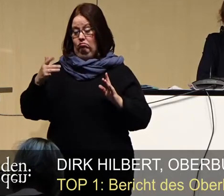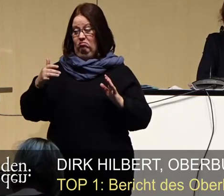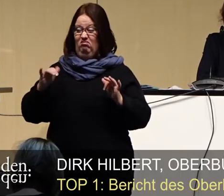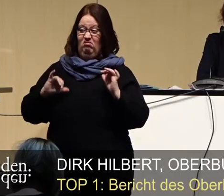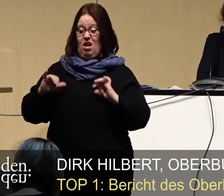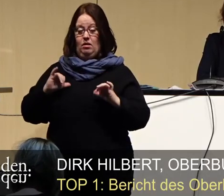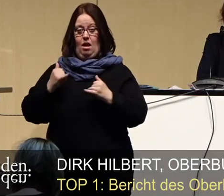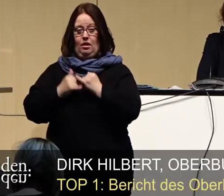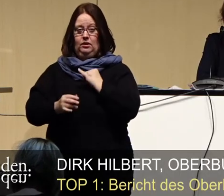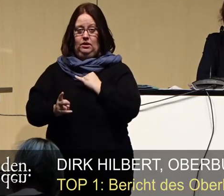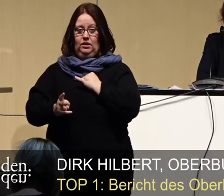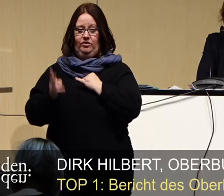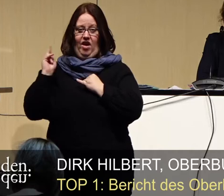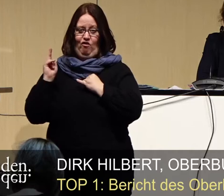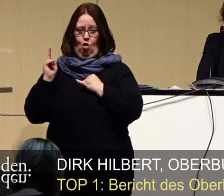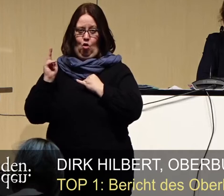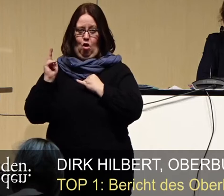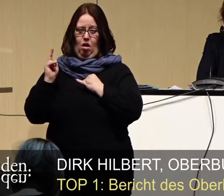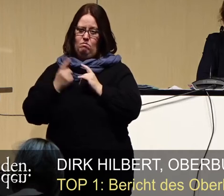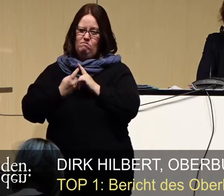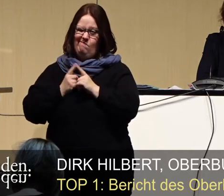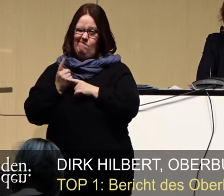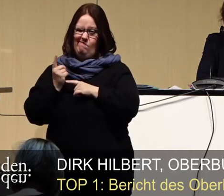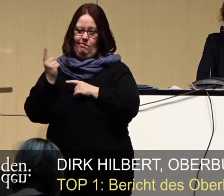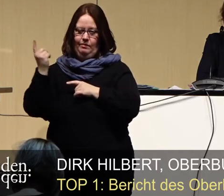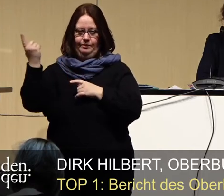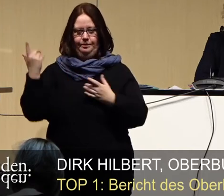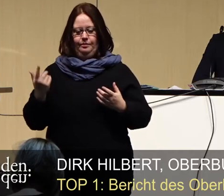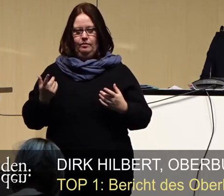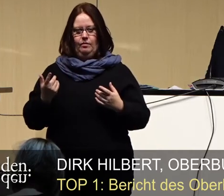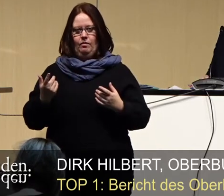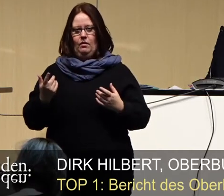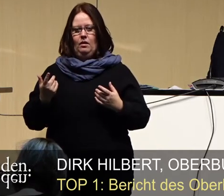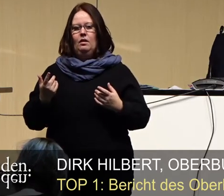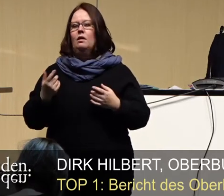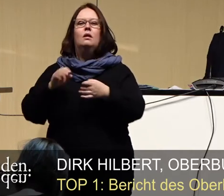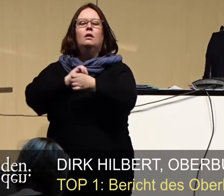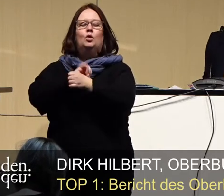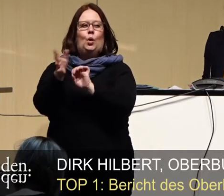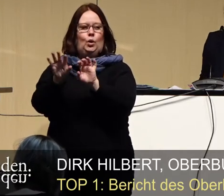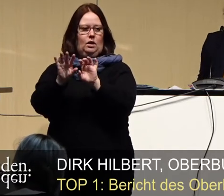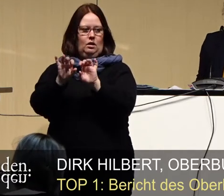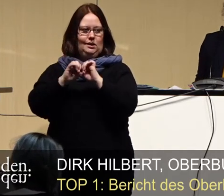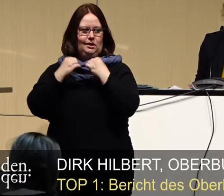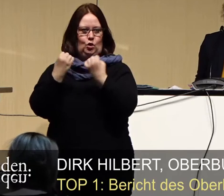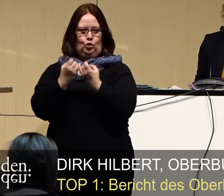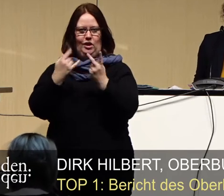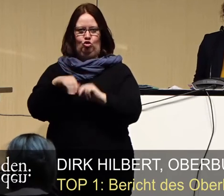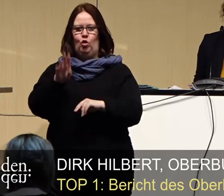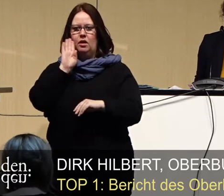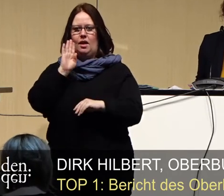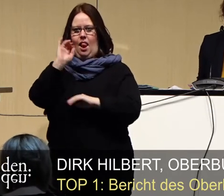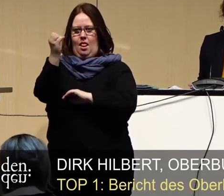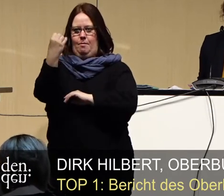letzten zwei Wochen an Dynamik gewonnen hat. Die Corona-Ampel steht mittlerweile auf gelb